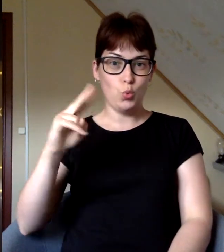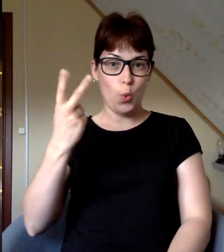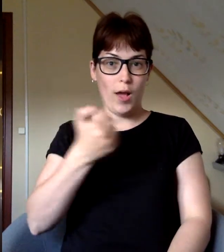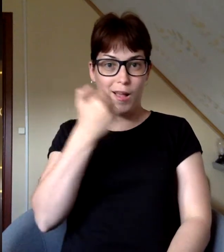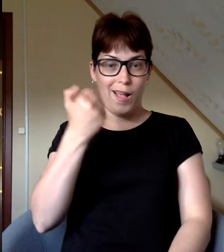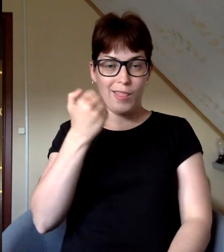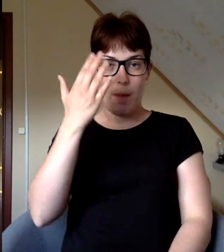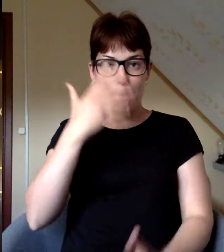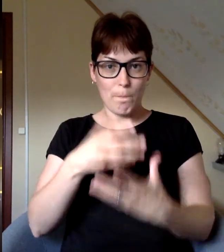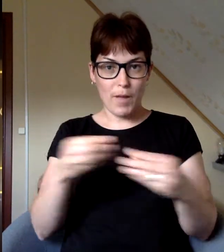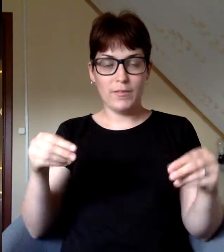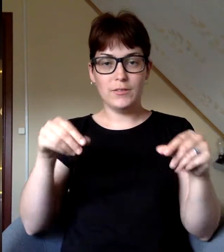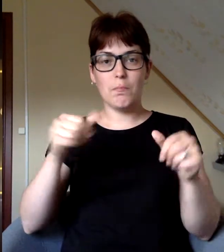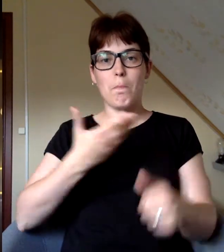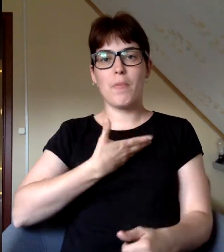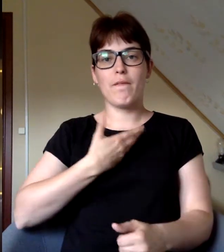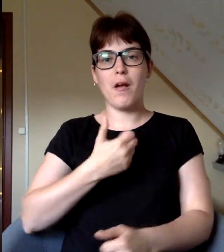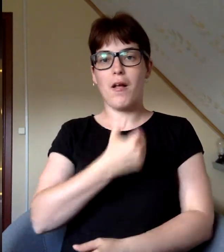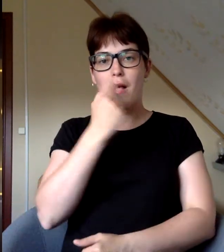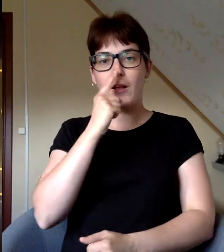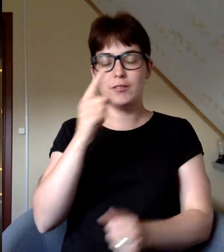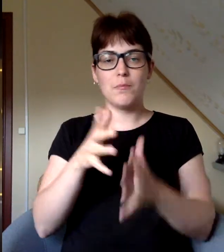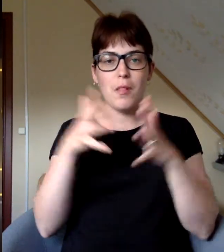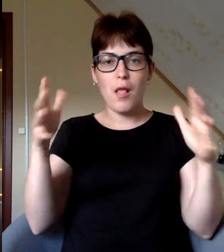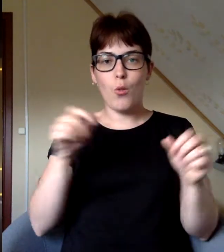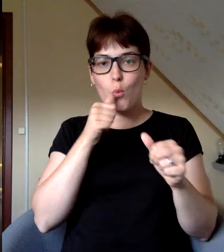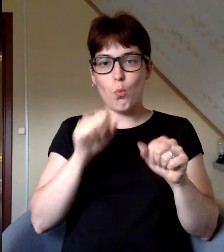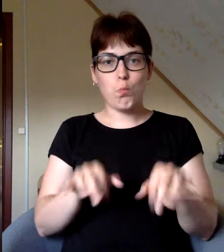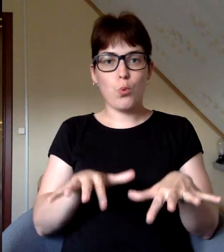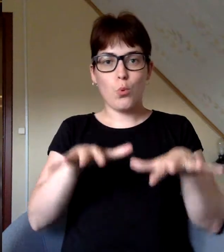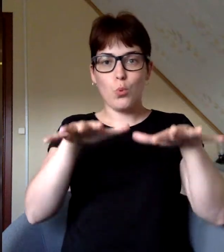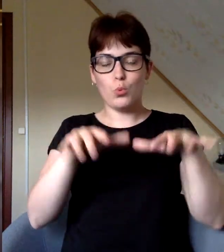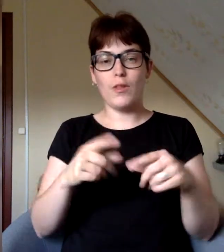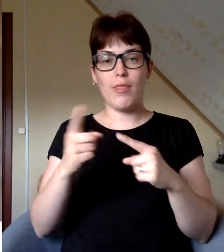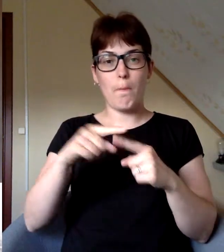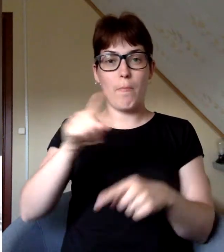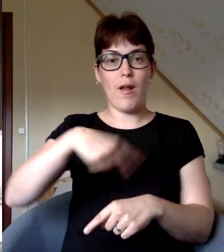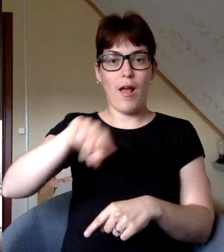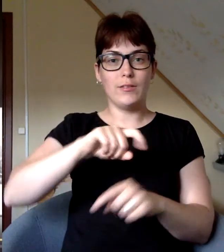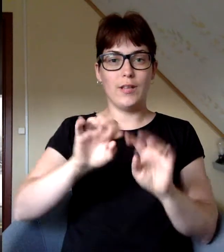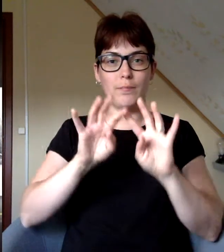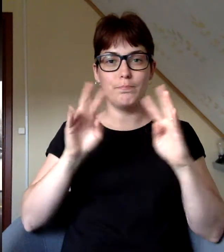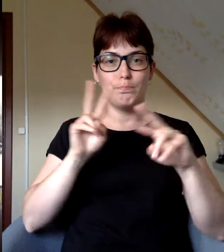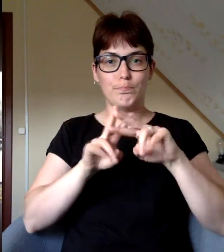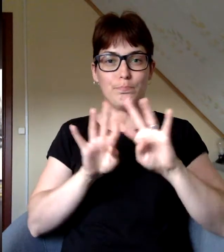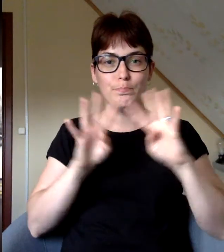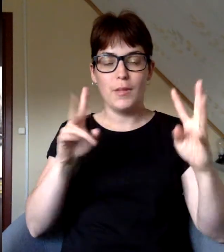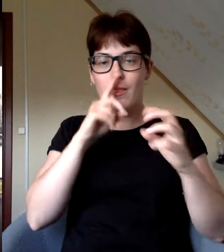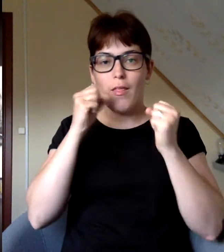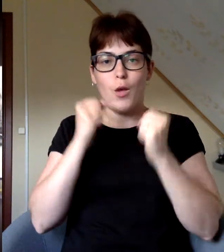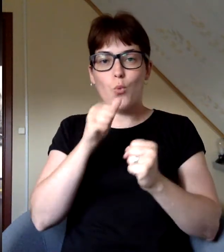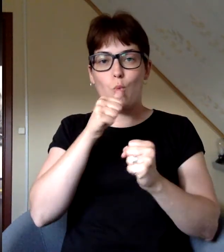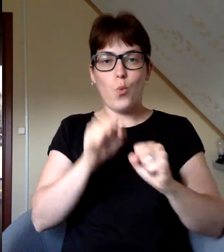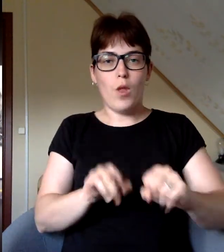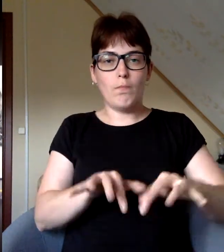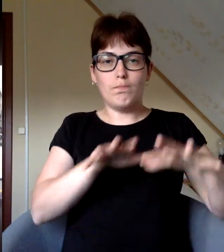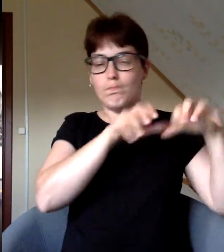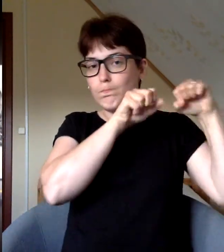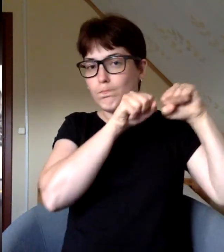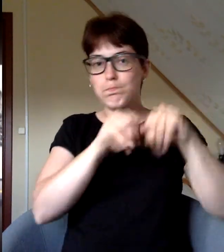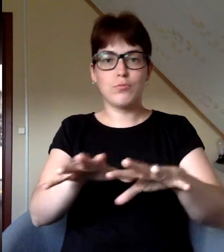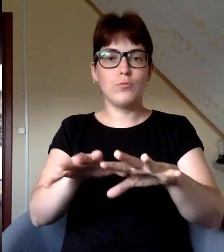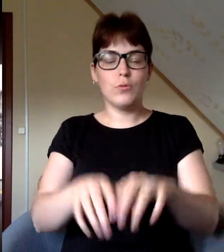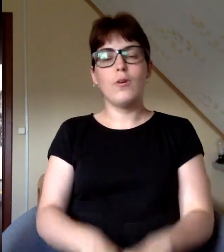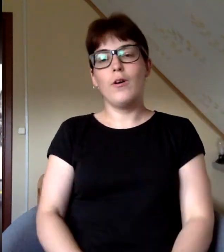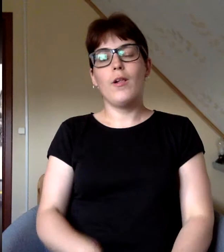1922. gada pavasarī Smeltena piedzīvo gadsimta lielos plūdus. Tepērā ezera aizspros neiztur pavasara palu